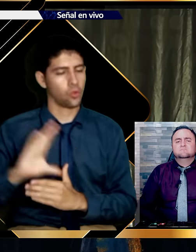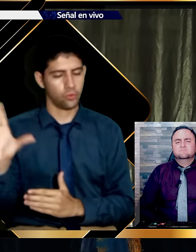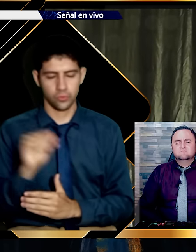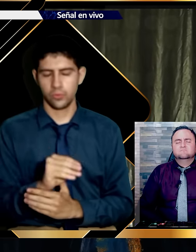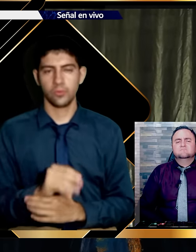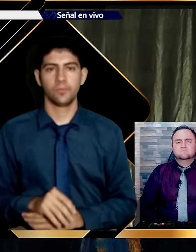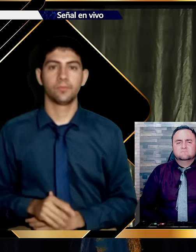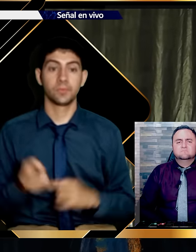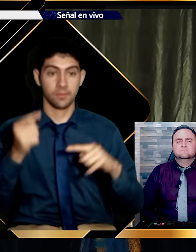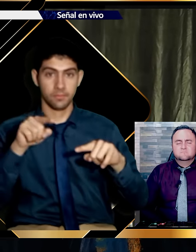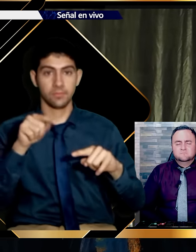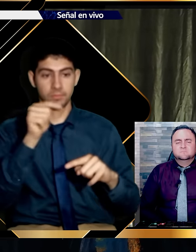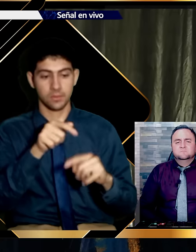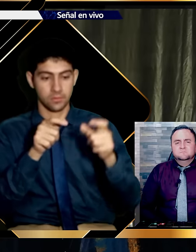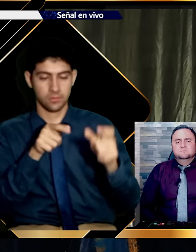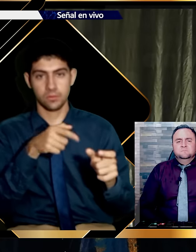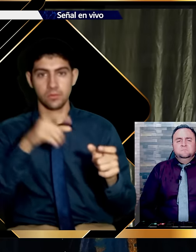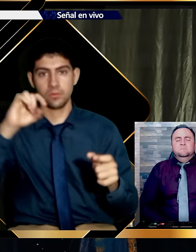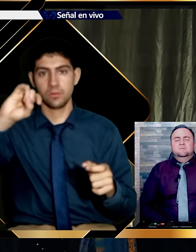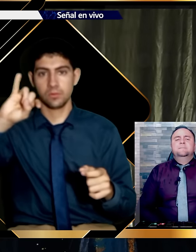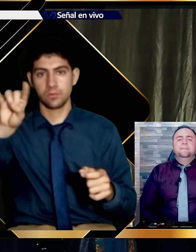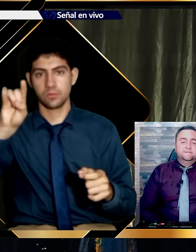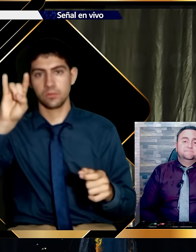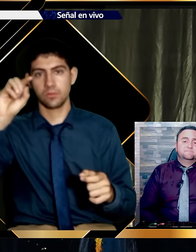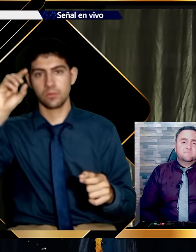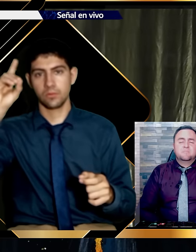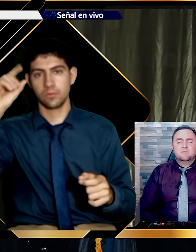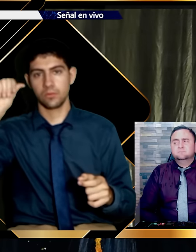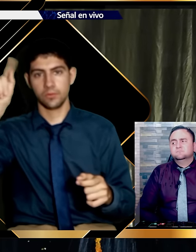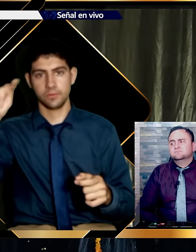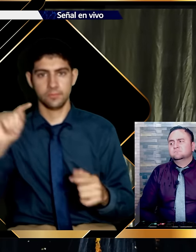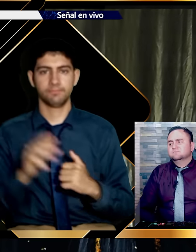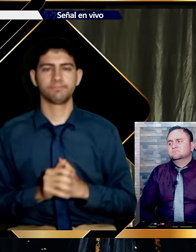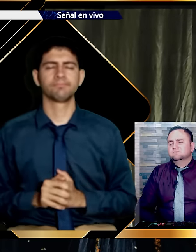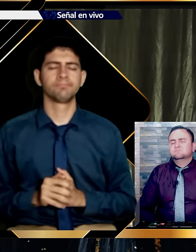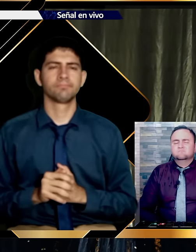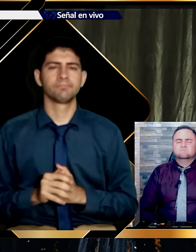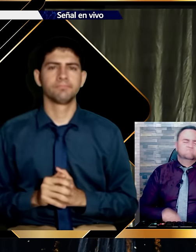Judas no puede faltar. Y confirmó también su asistencia.